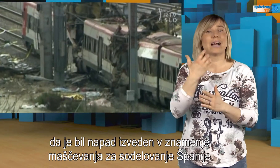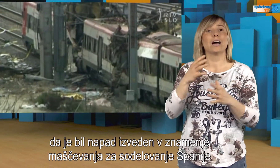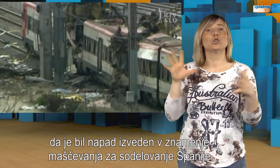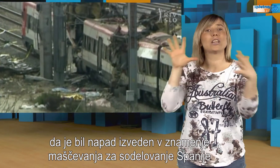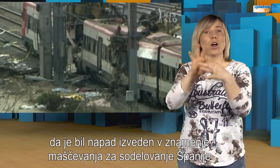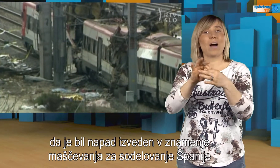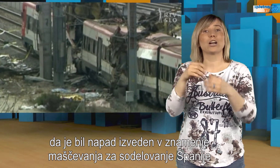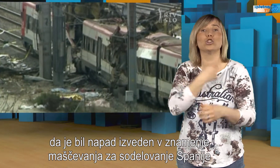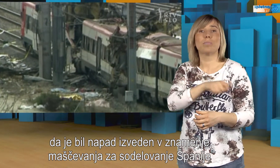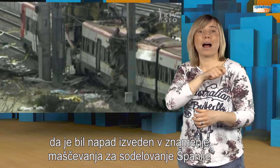operaciji v Iraku.